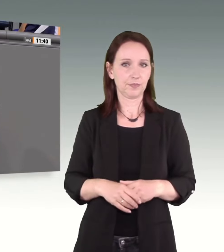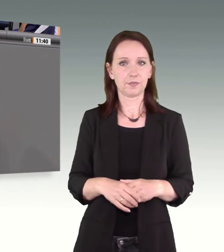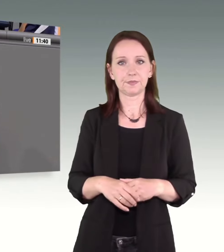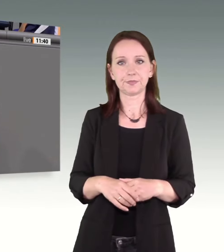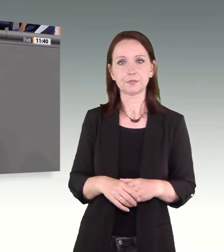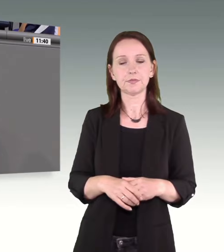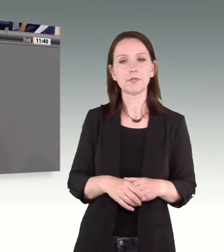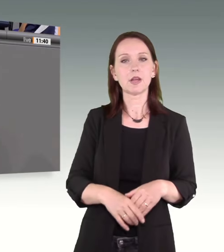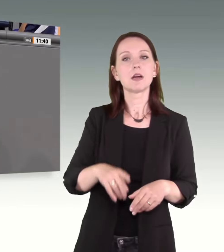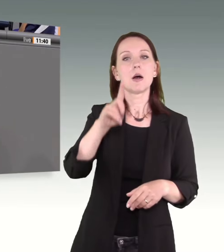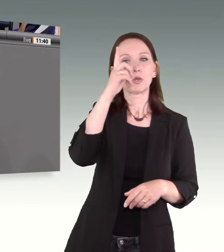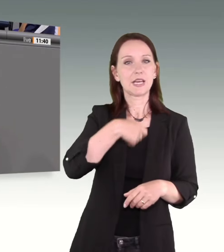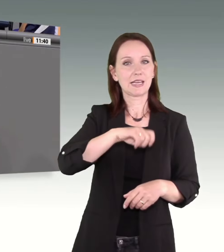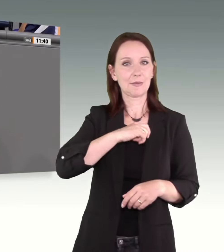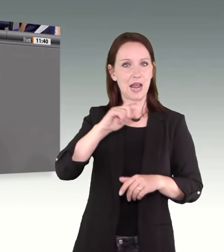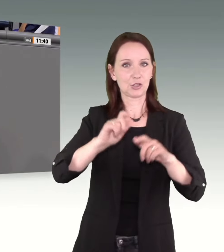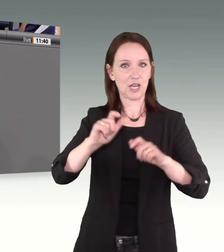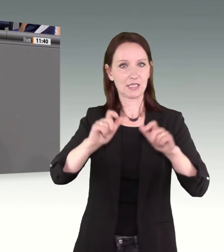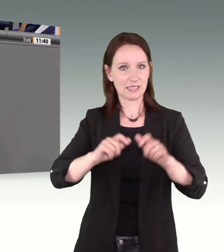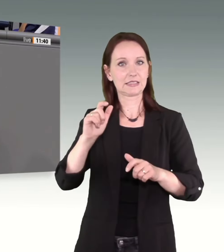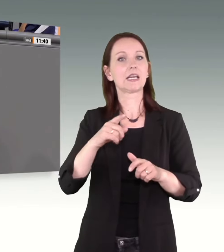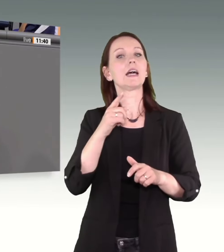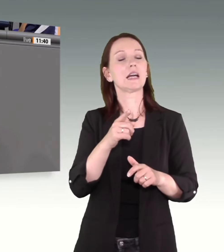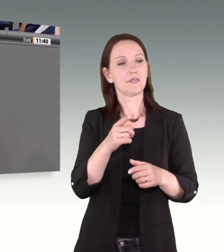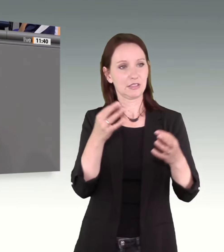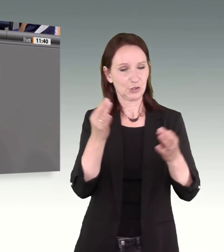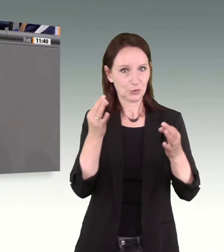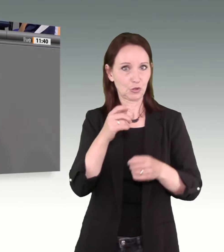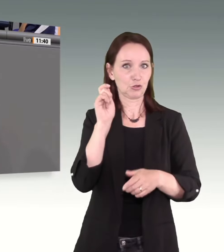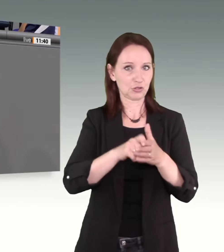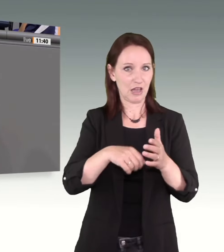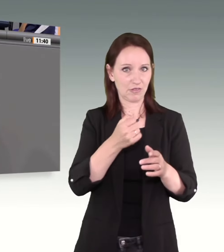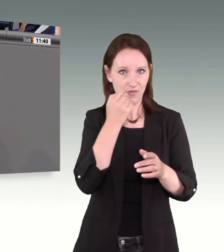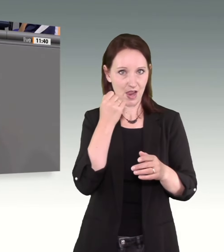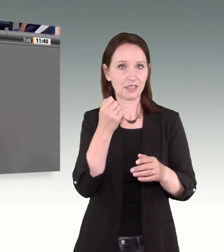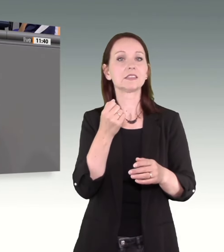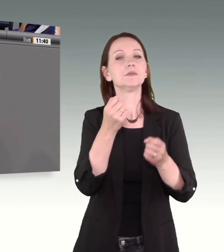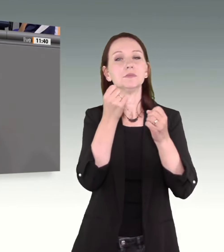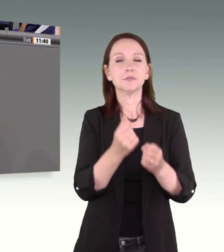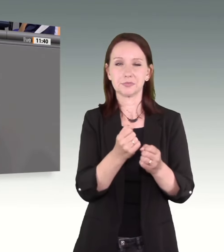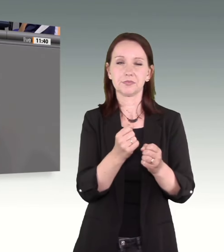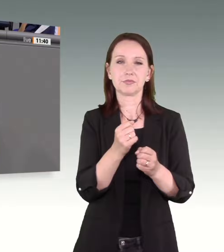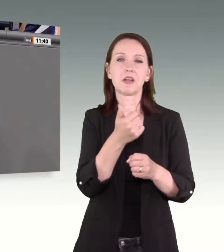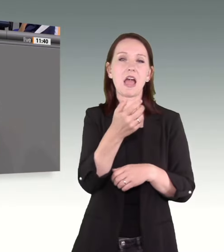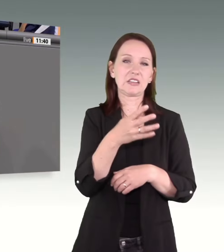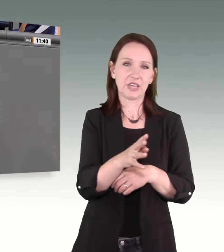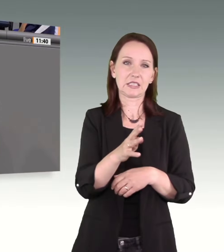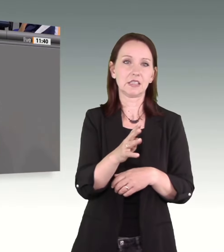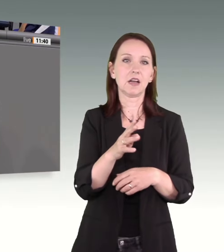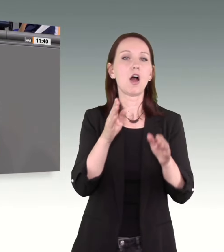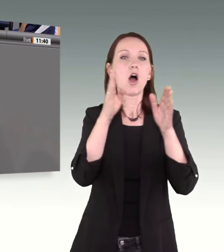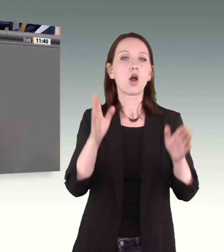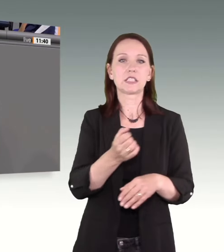Kriminalstatistik erfassten Opfer der einschlägigen Delikte sind Opfer von häuslicher Gewalt. Dunkelziffer unbekannt. Im Jahr